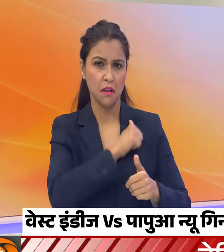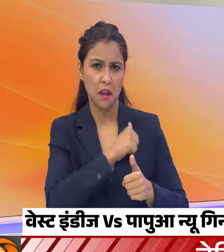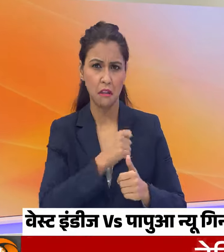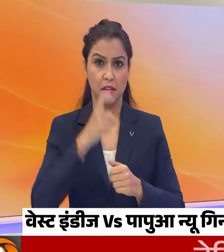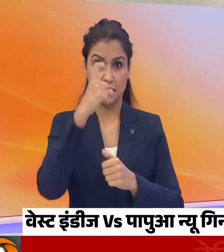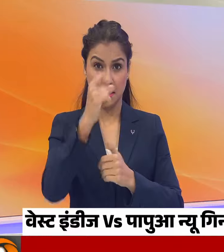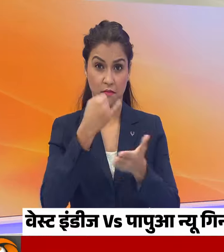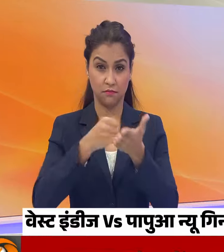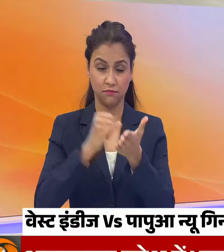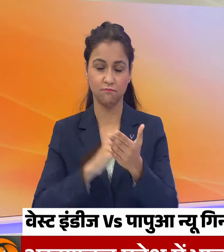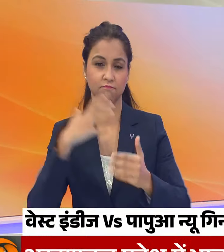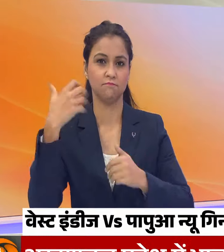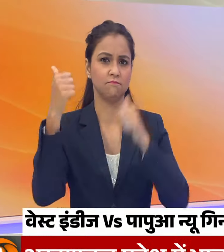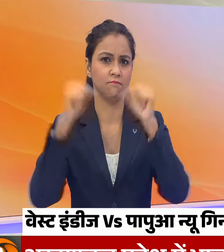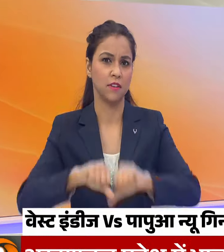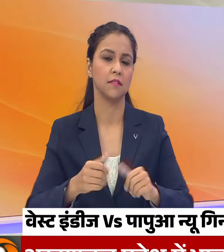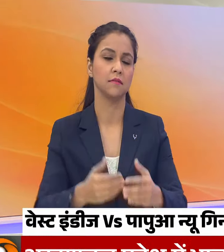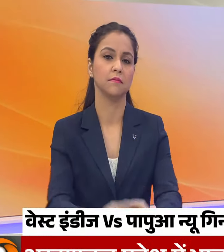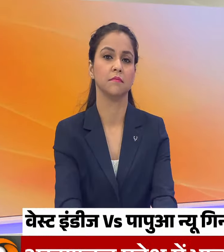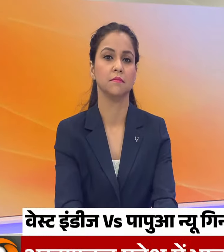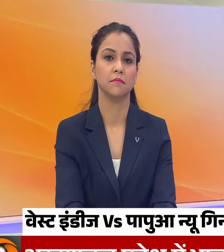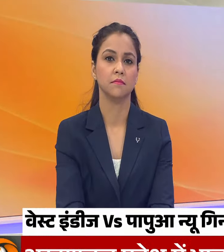साथ विकेट से दी करा दी शिकार